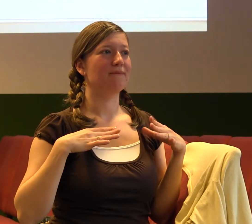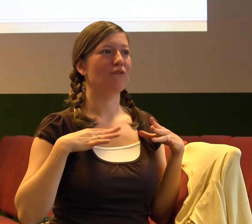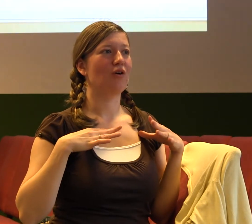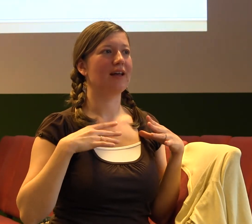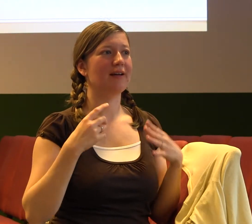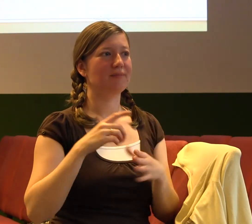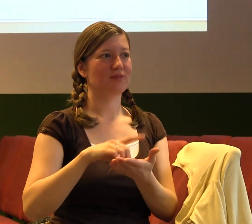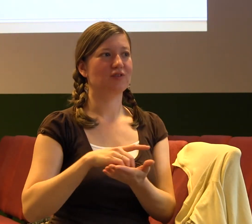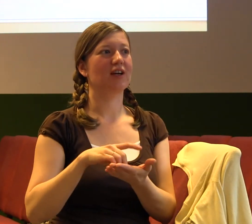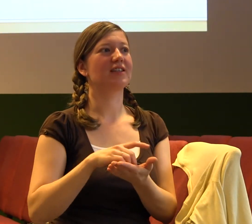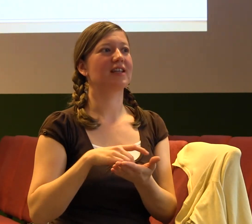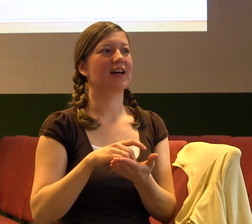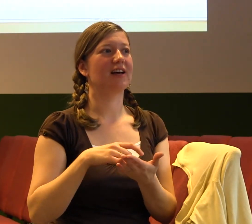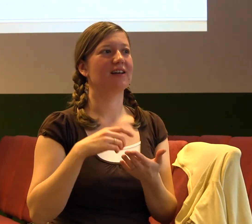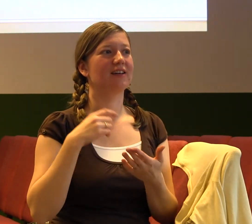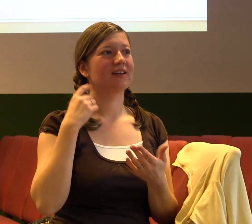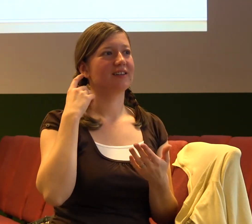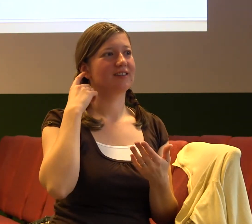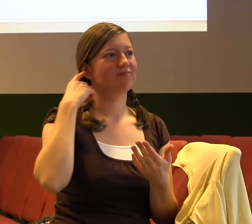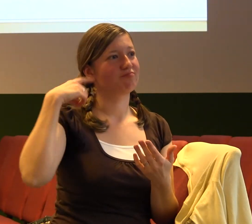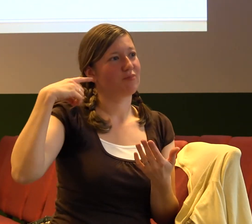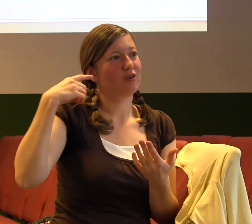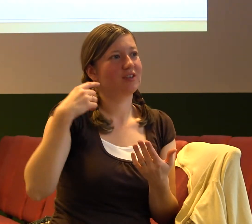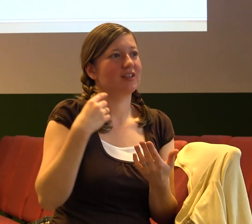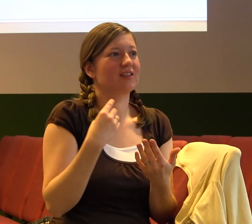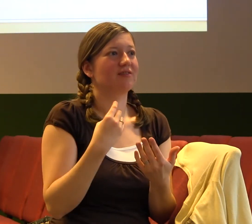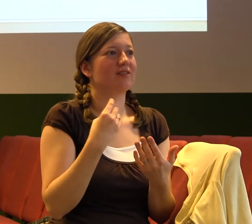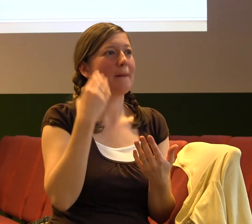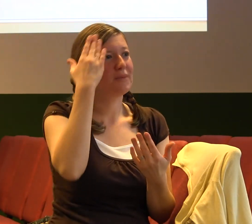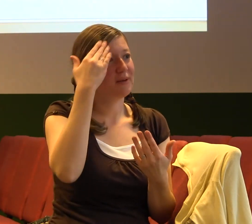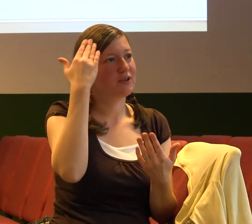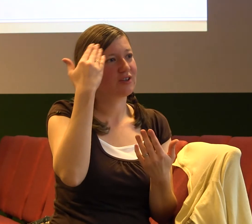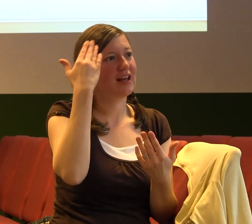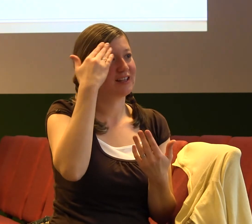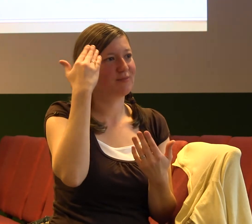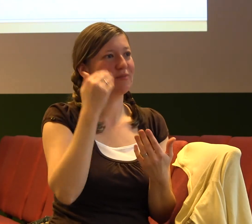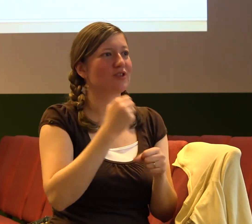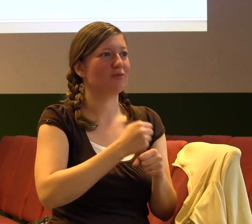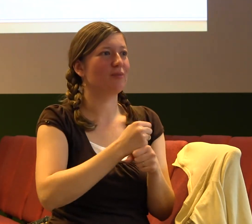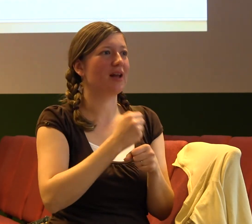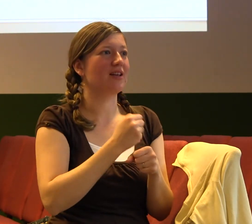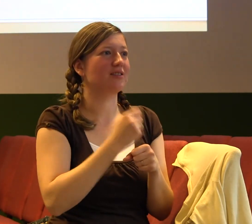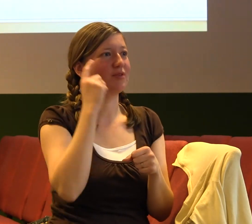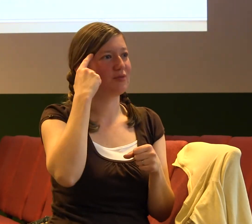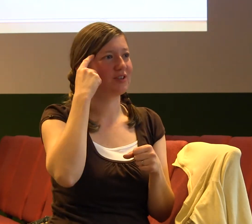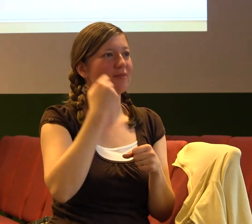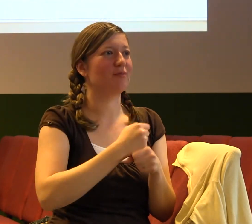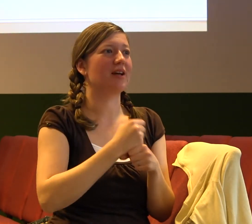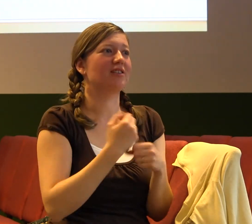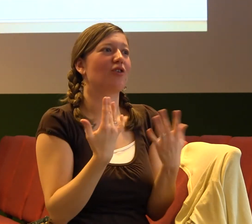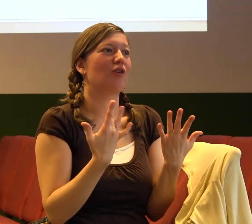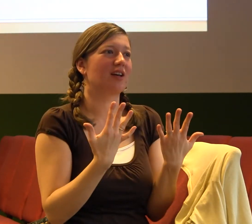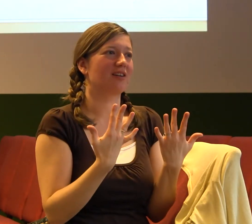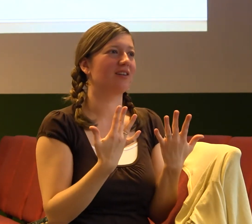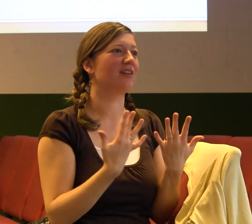A poslední otázka je, kolikrát jsem dám nebo dala přednost nějakému postradatelnému přesčasu, který nemusel být, místo